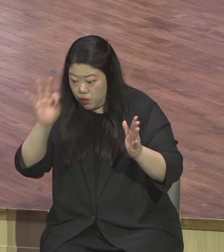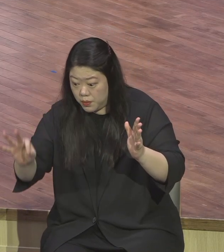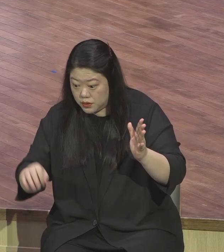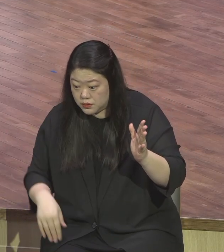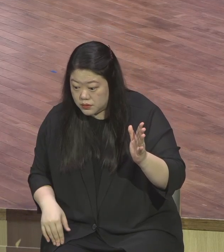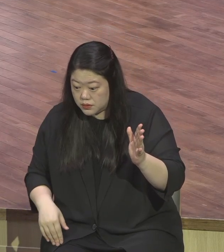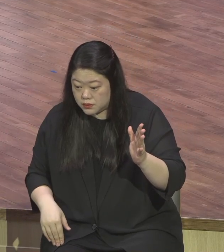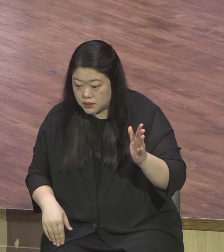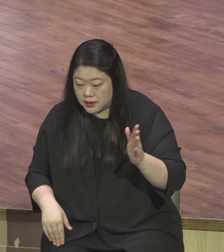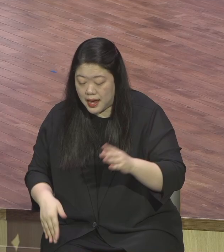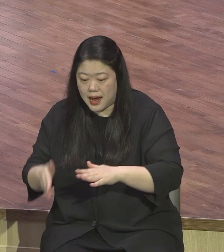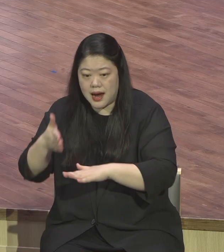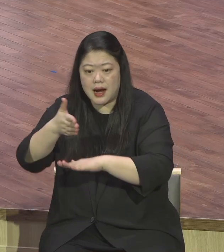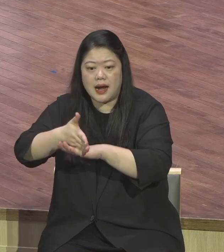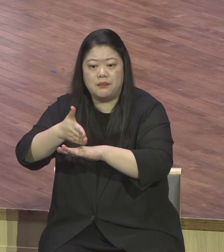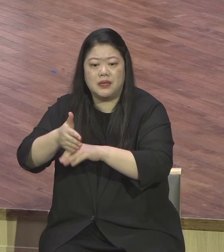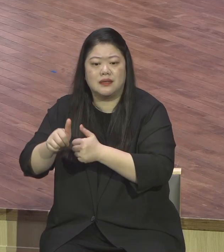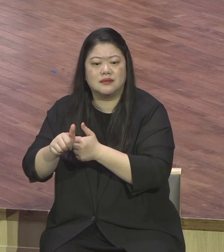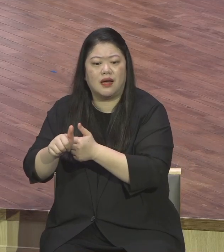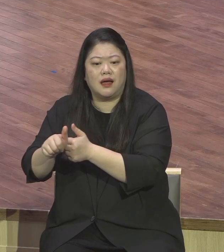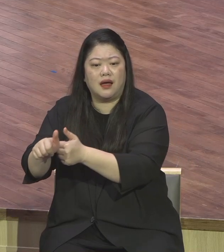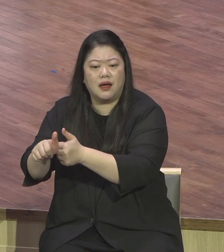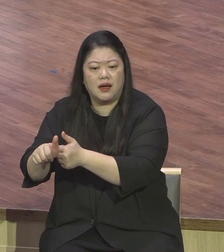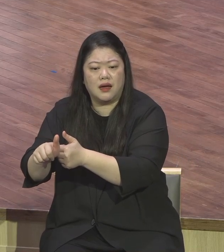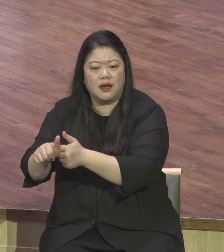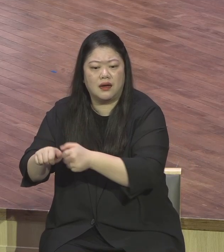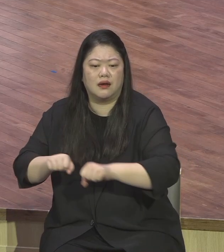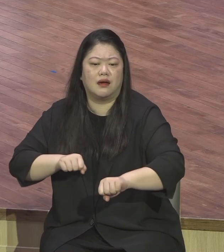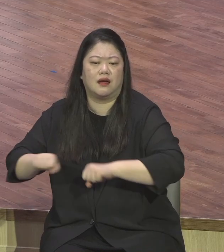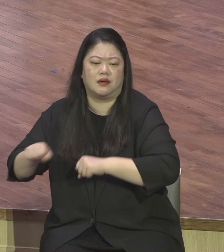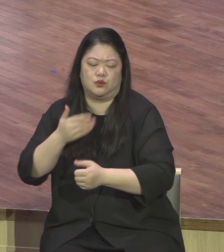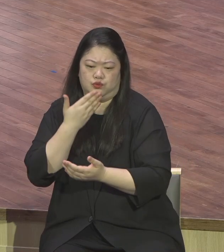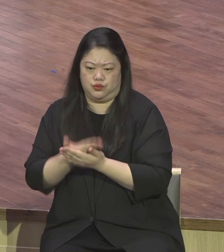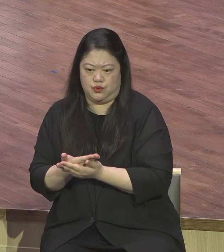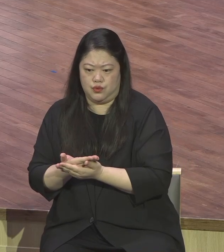편집하는 것이 중요합니다 이 감사 기준으로 편집하라